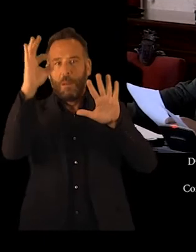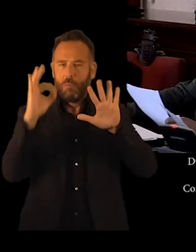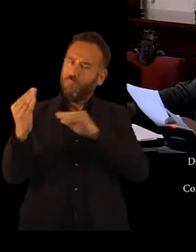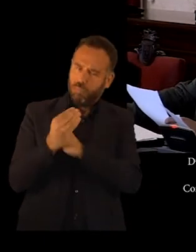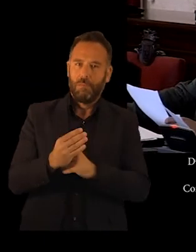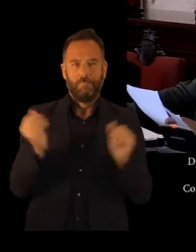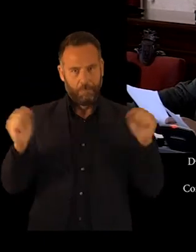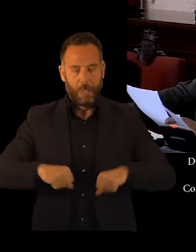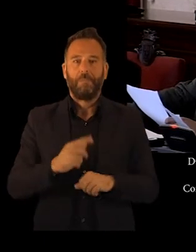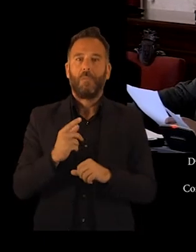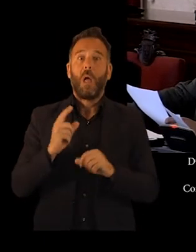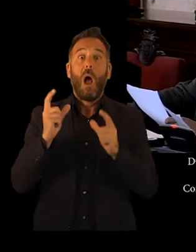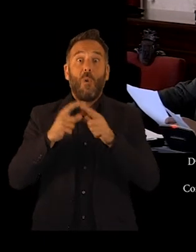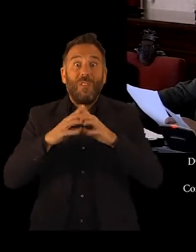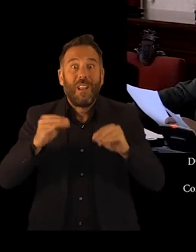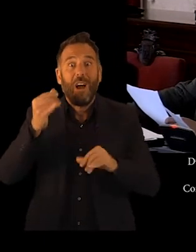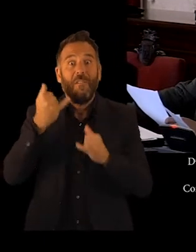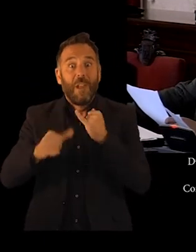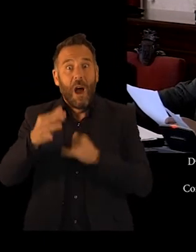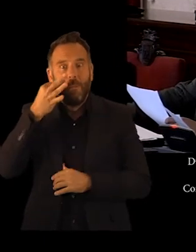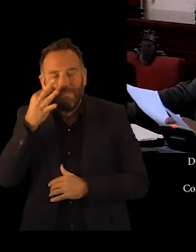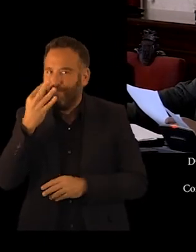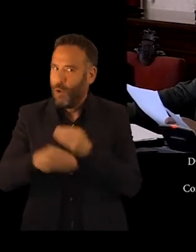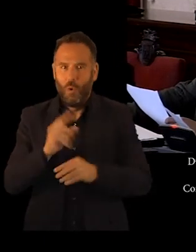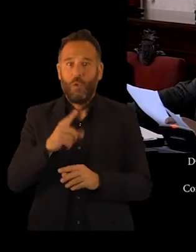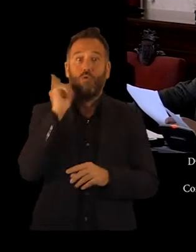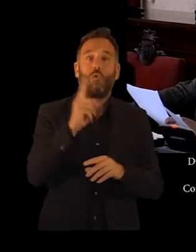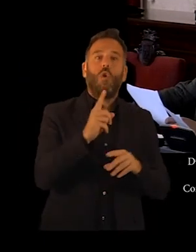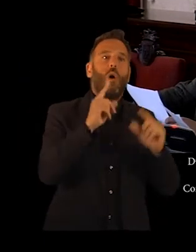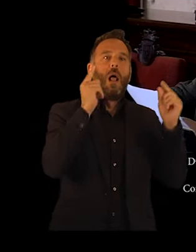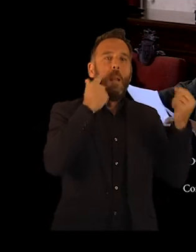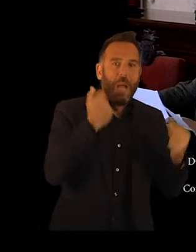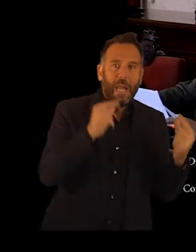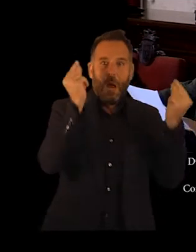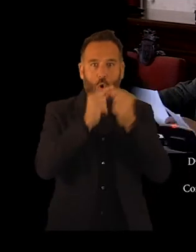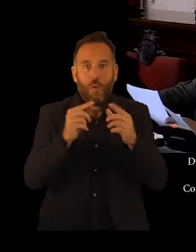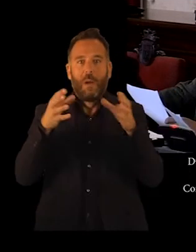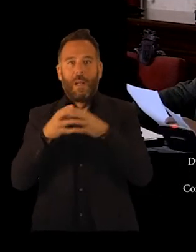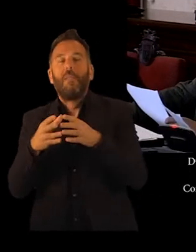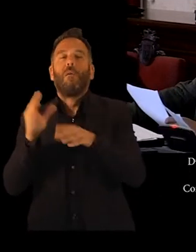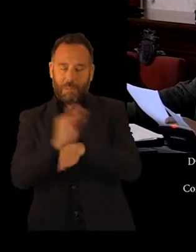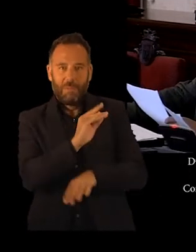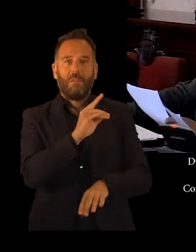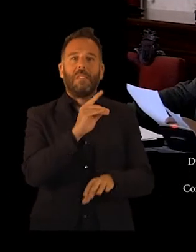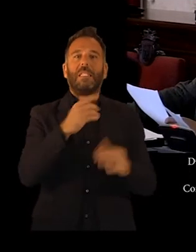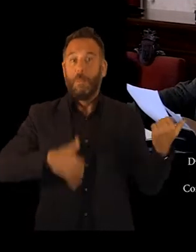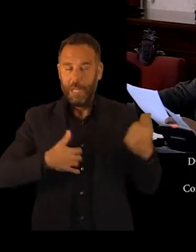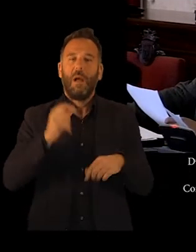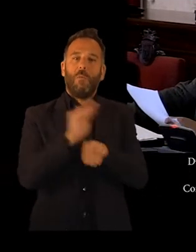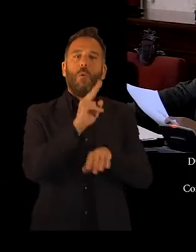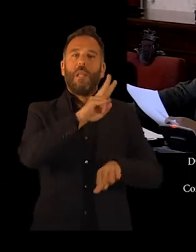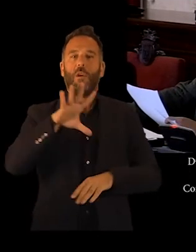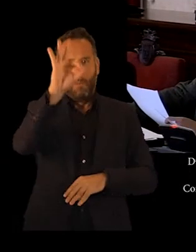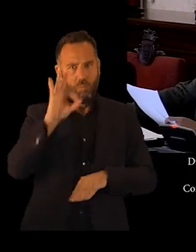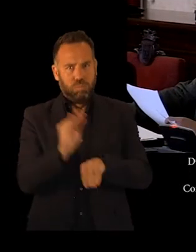La Junta no cumplió esta obligación, de modo que tan solo cinco provincias, Almería, Córdoba, Granada, Jaén y Sevilla, percibieron el pago del 25%, nunca el